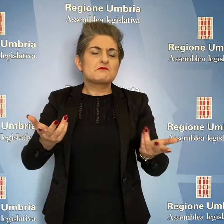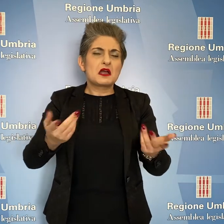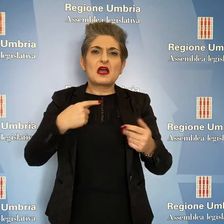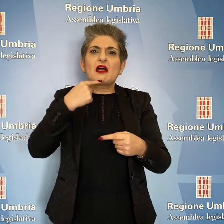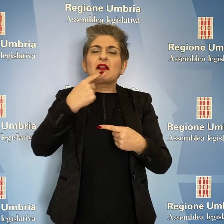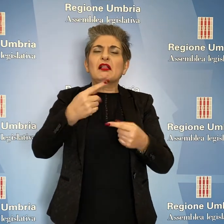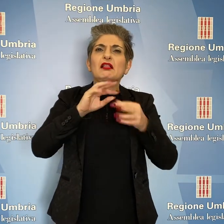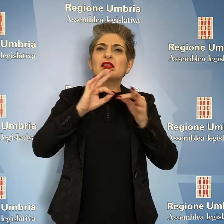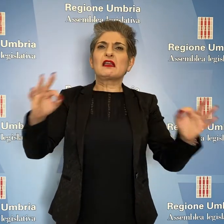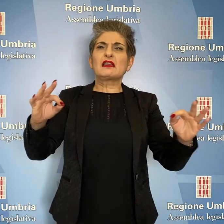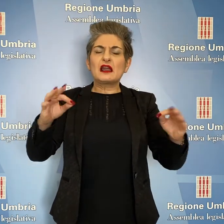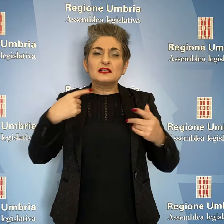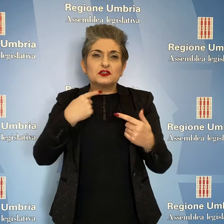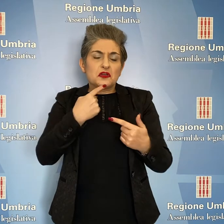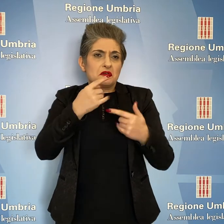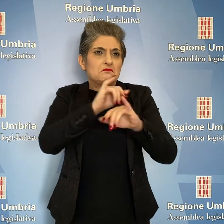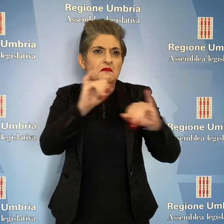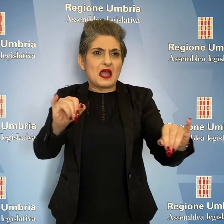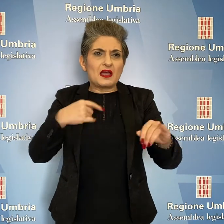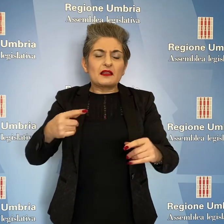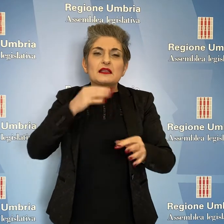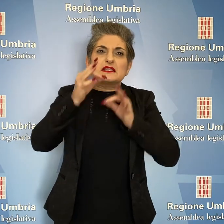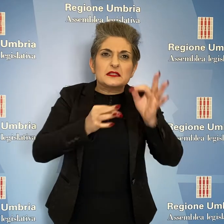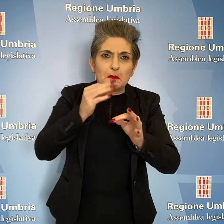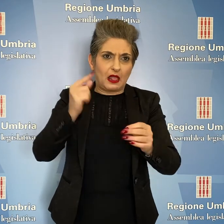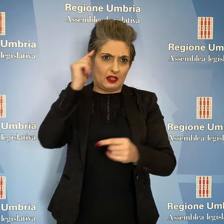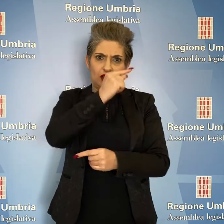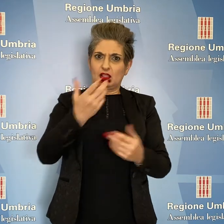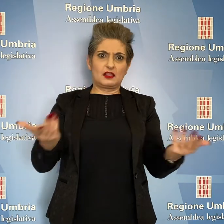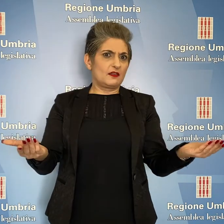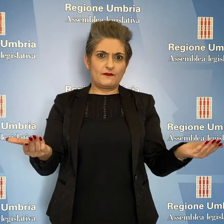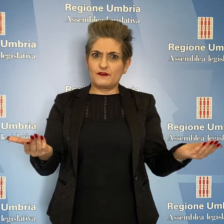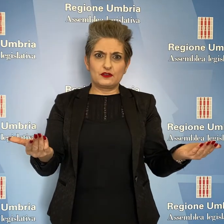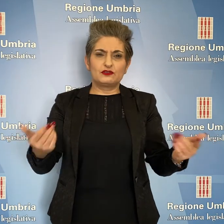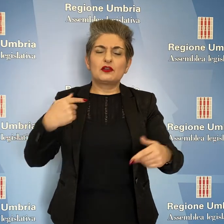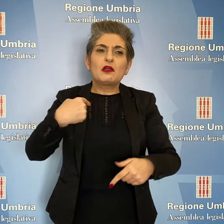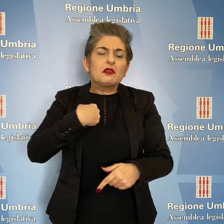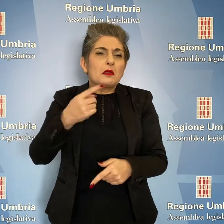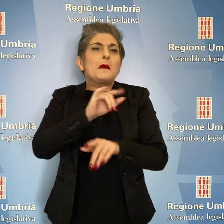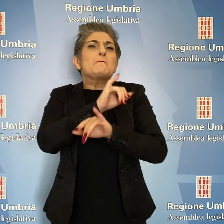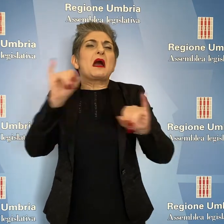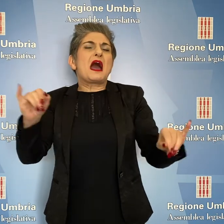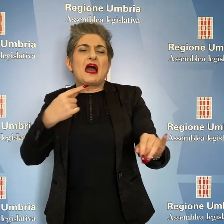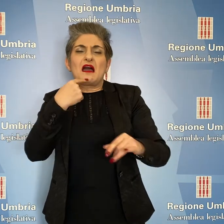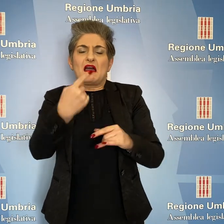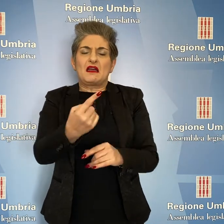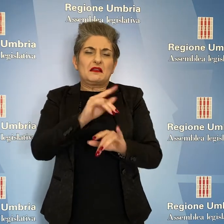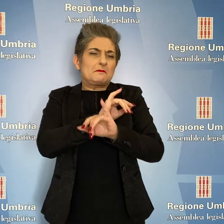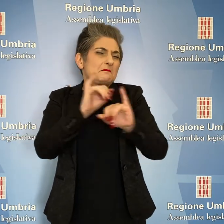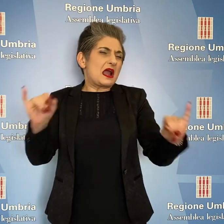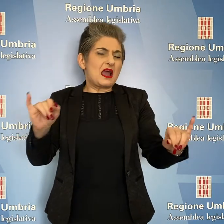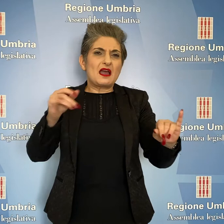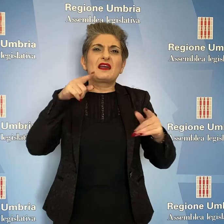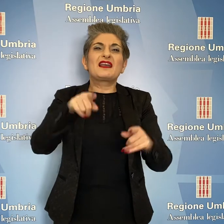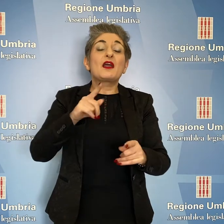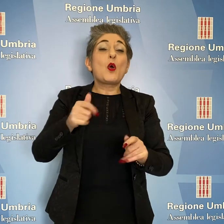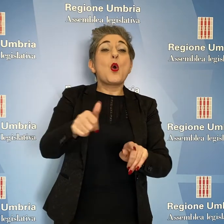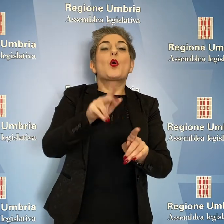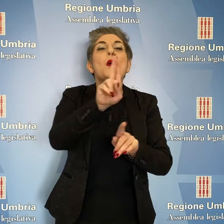conto che è difficile spiegare una dichiarazione che non è mai stata fatta. Non abbiamo mai detto che l'Umbria è stata rimessa in moto in un anno.